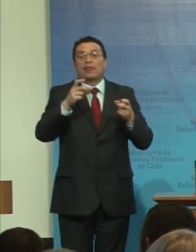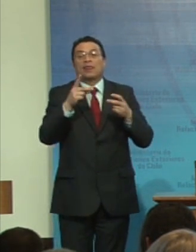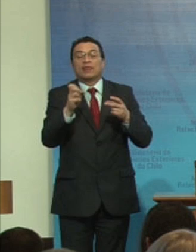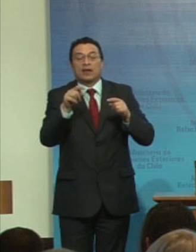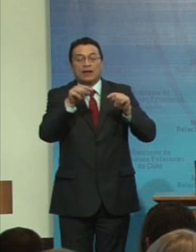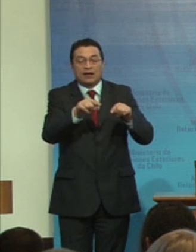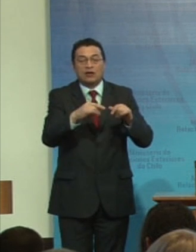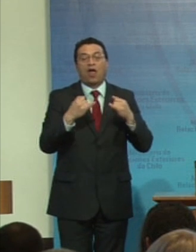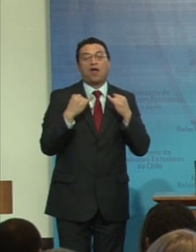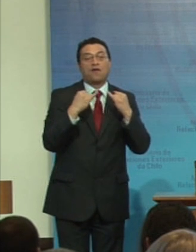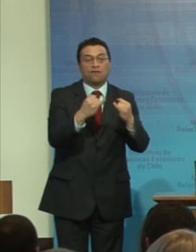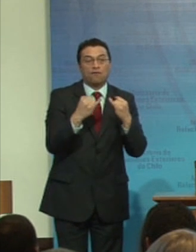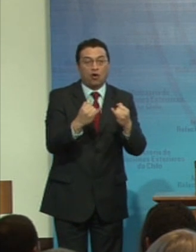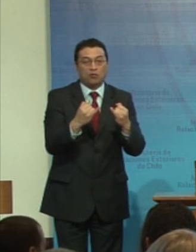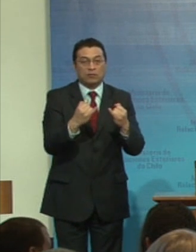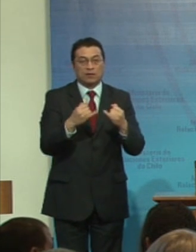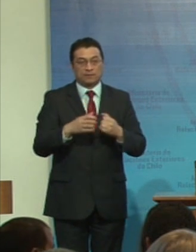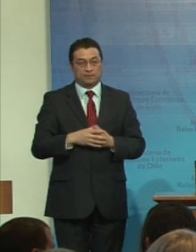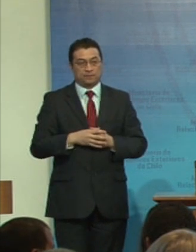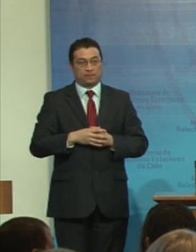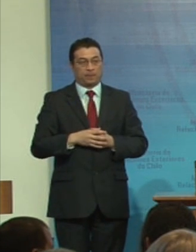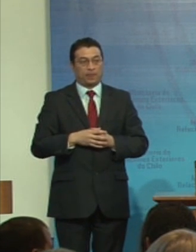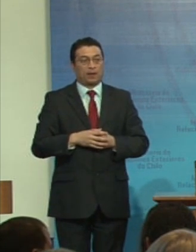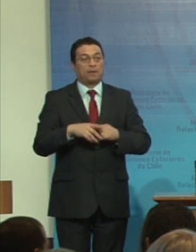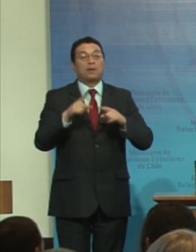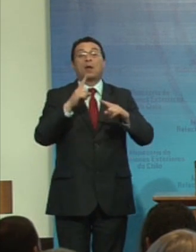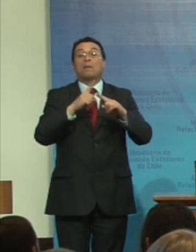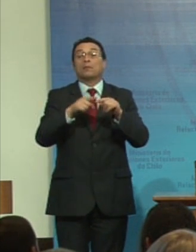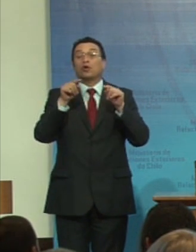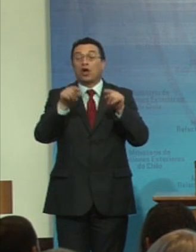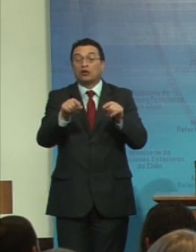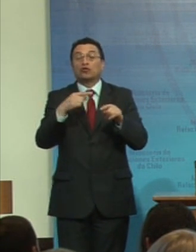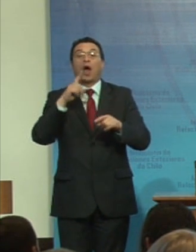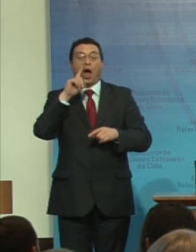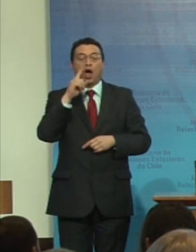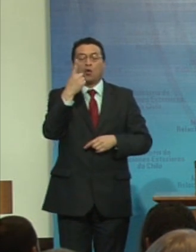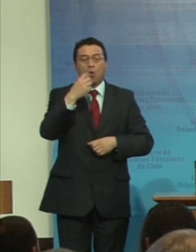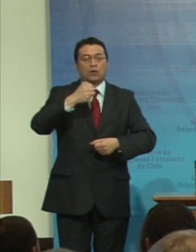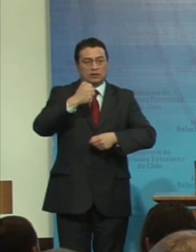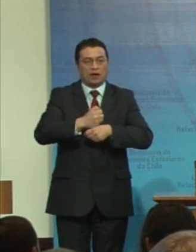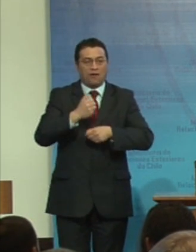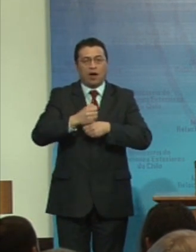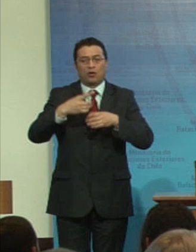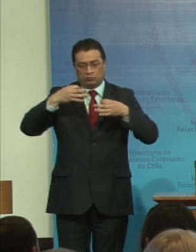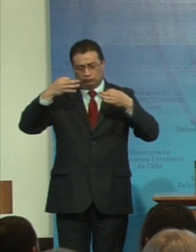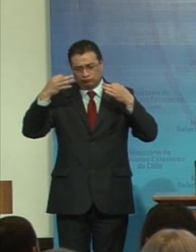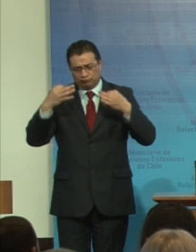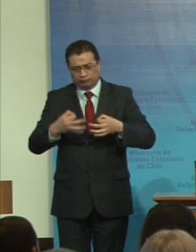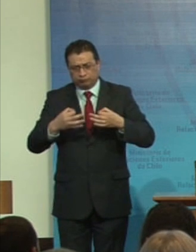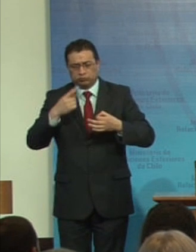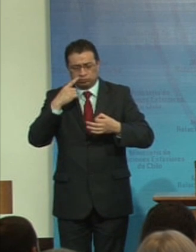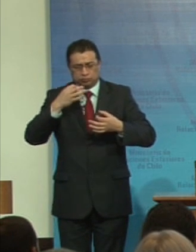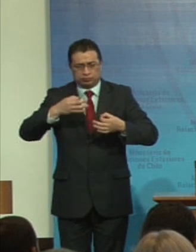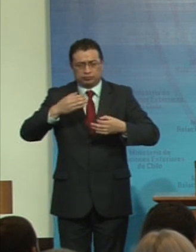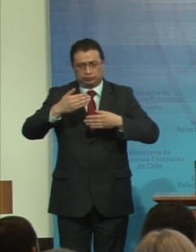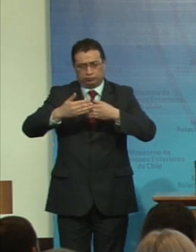informes de estas dos partes. Por lo tanto, hay un trabajo de consolidación